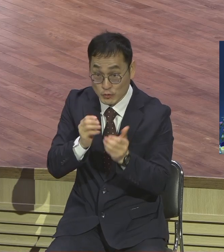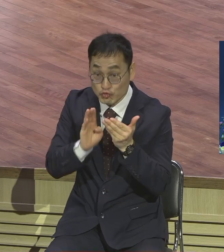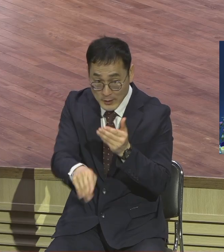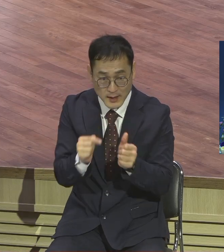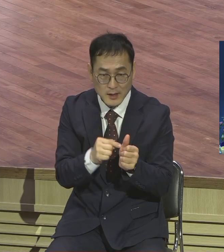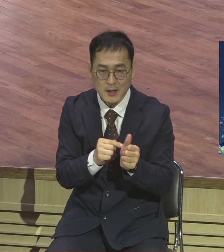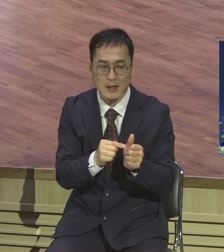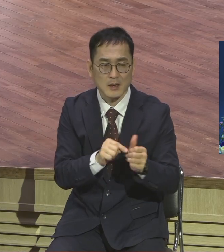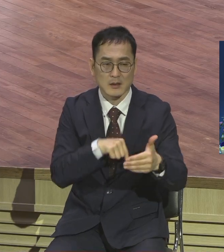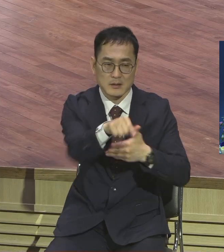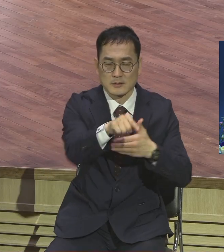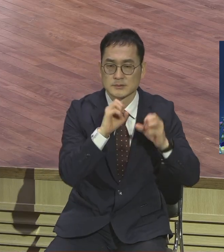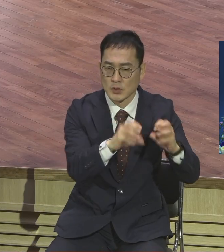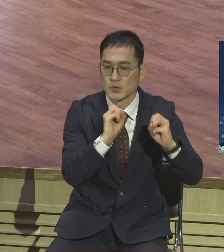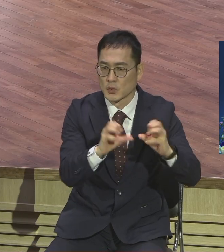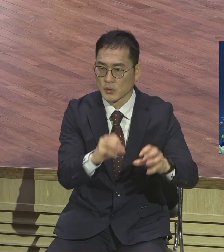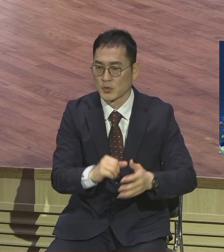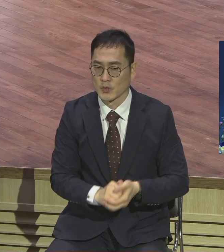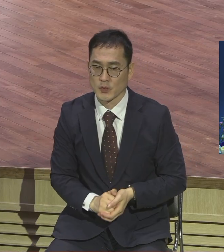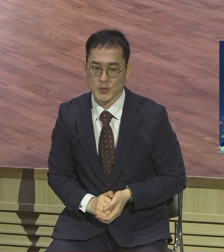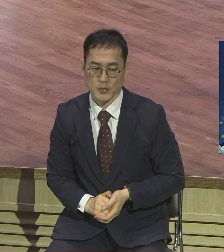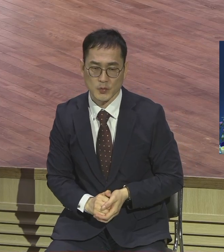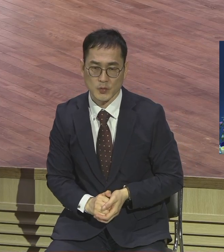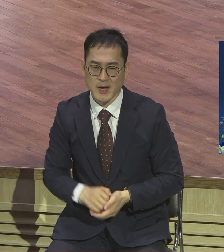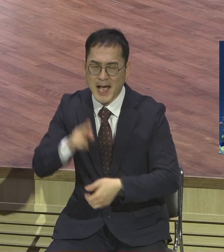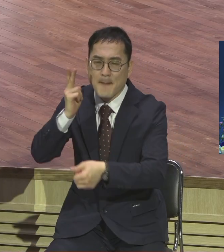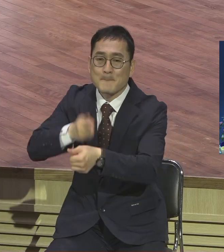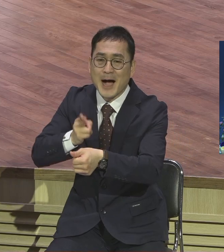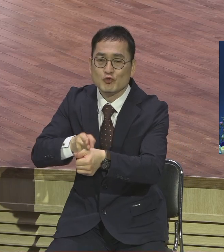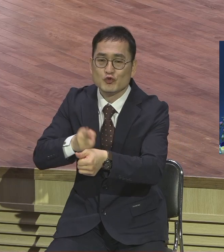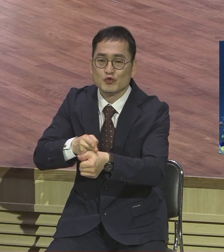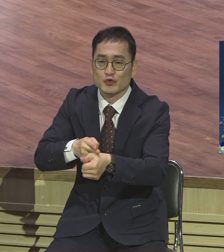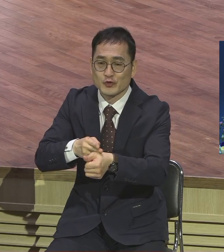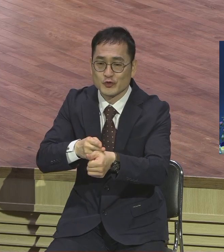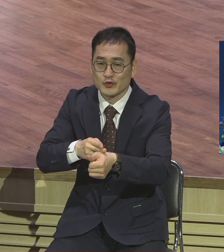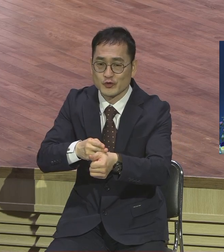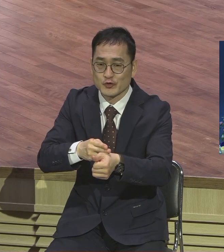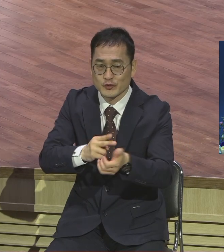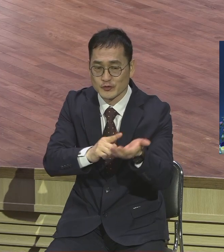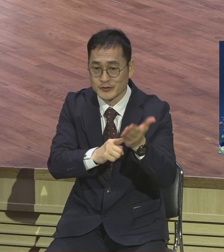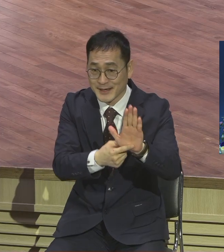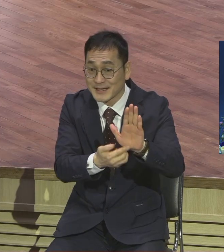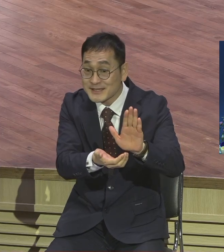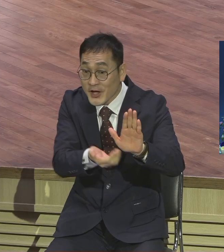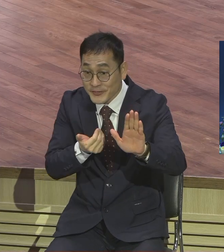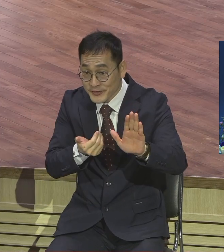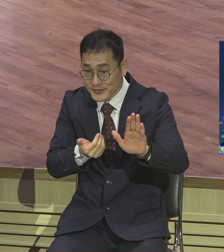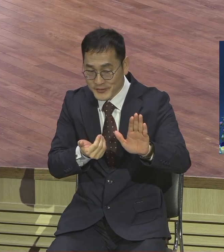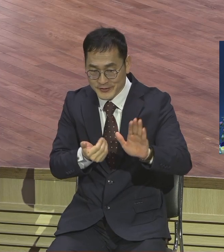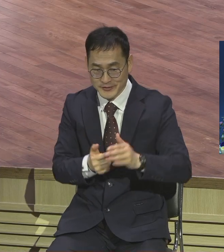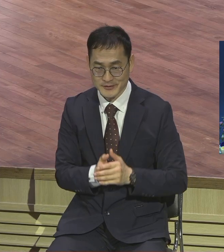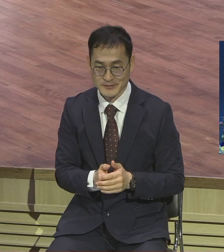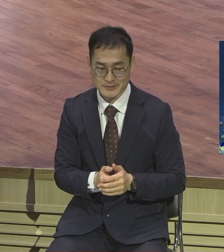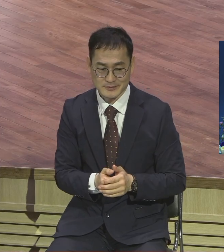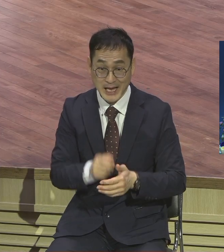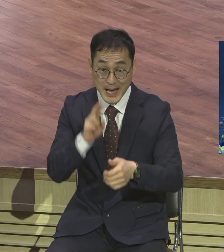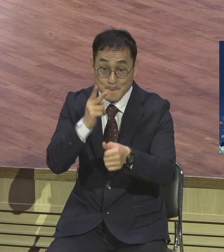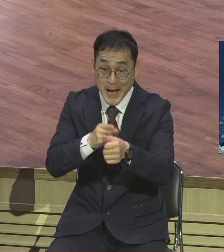등장하기 전까지입니다 전까지 바울이 등장하기 전까지 상령 9장에 바울이 다 꺾어지잖아요 다메색에서